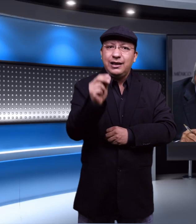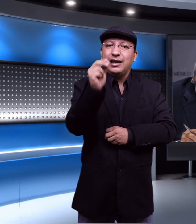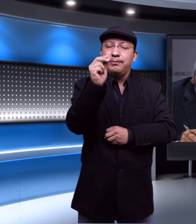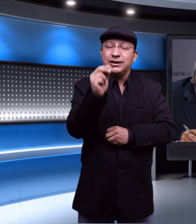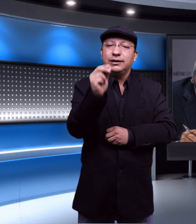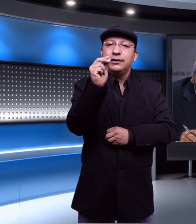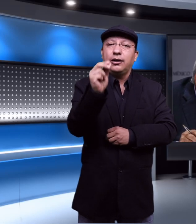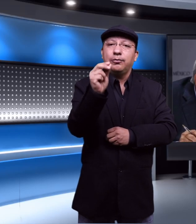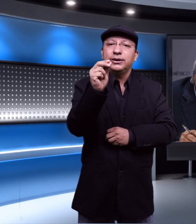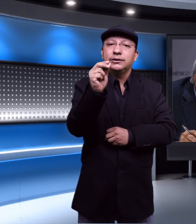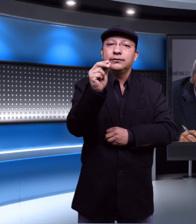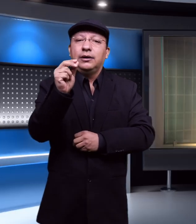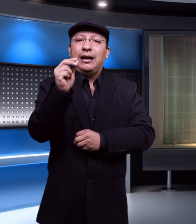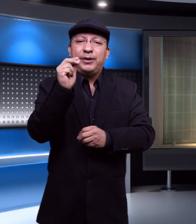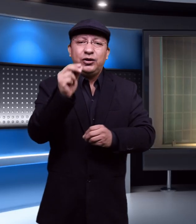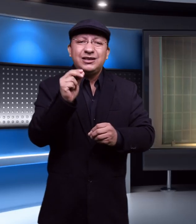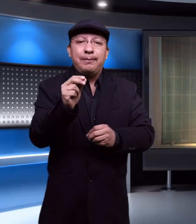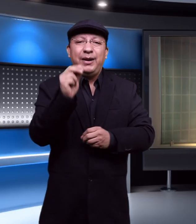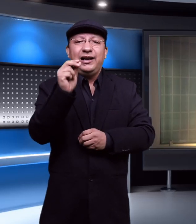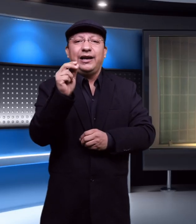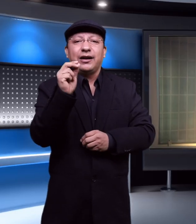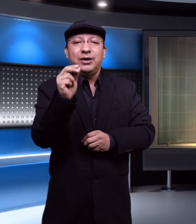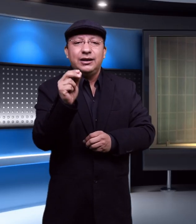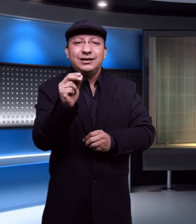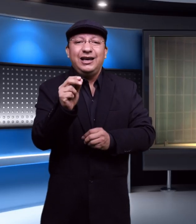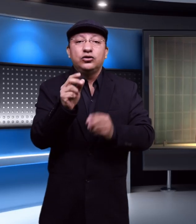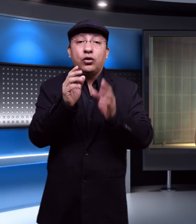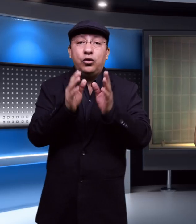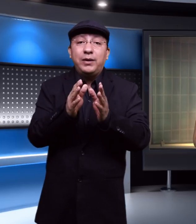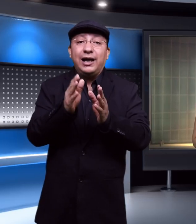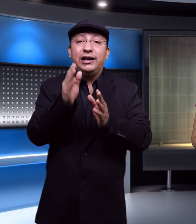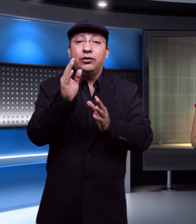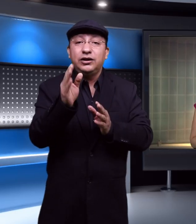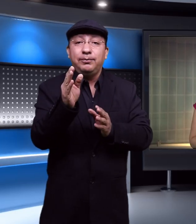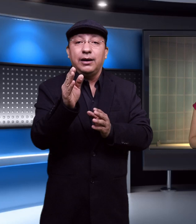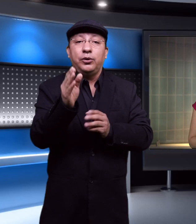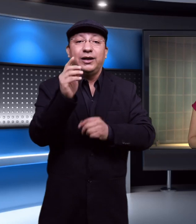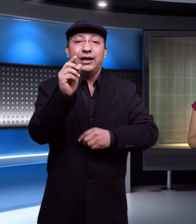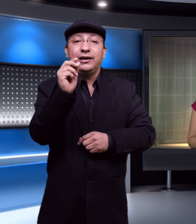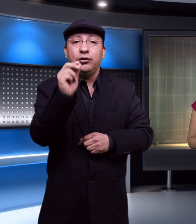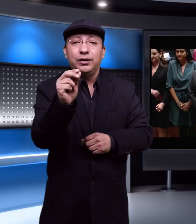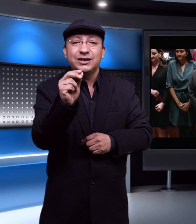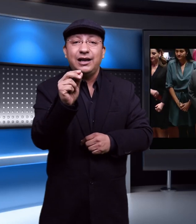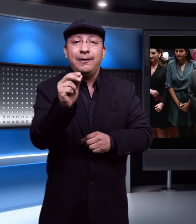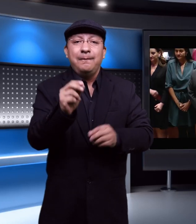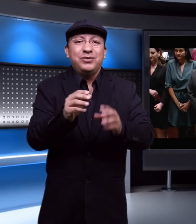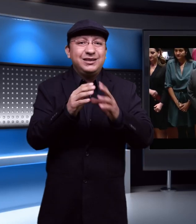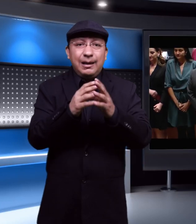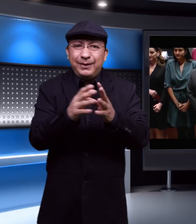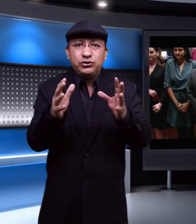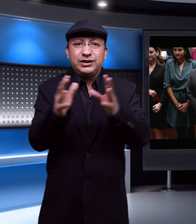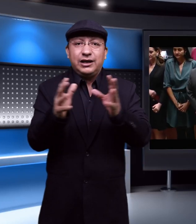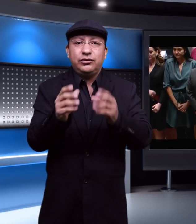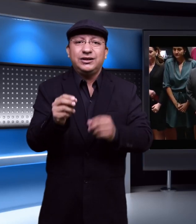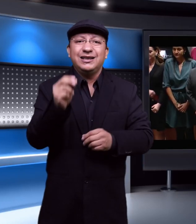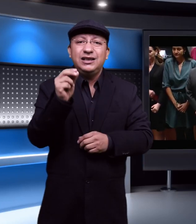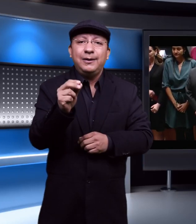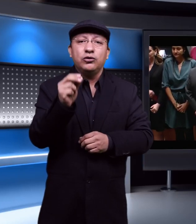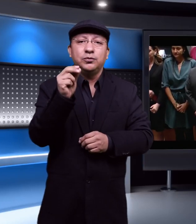del presidente López. La periodista Penny Ley Ramírez en su columna Linotipia publicada en el Universal destapa estos secretos y exhibe los